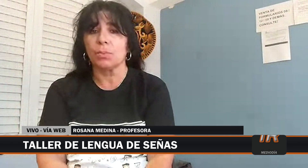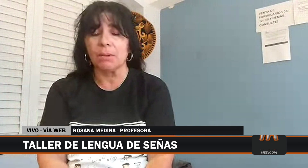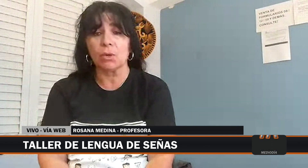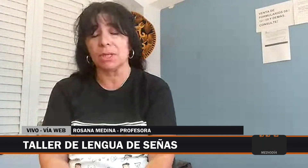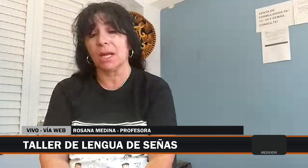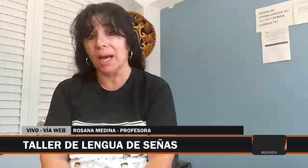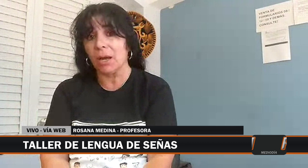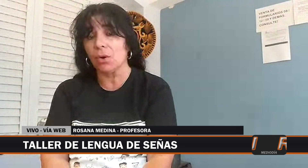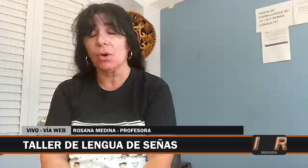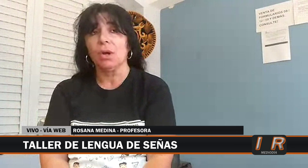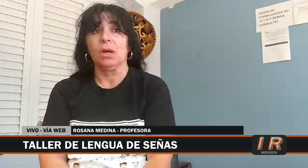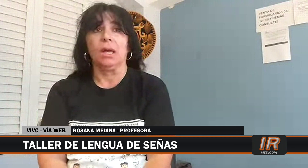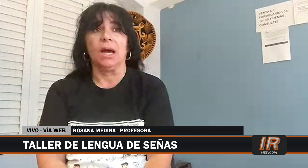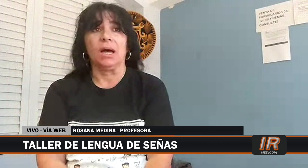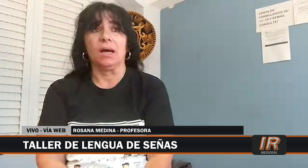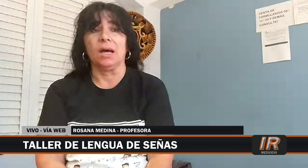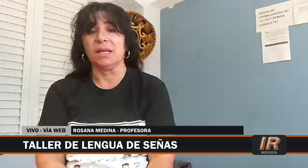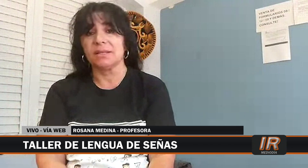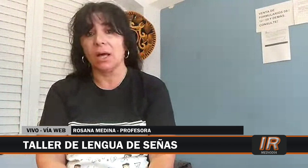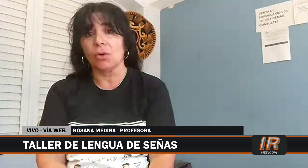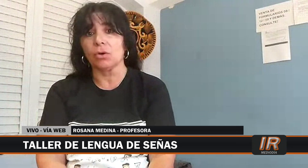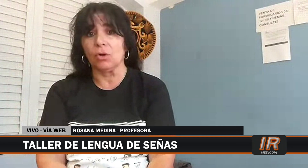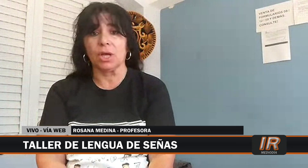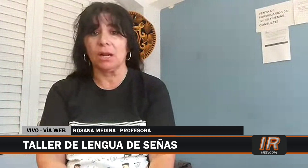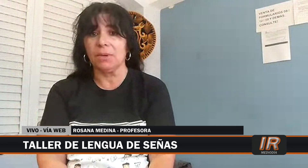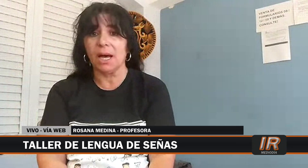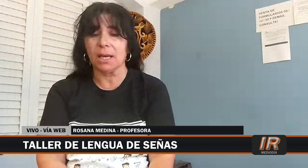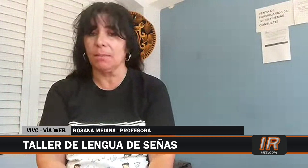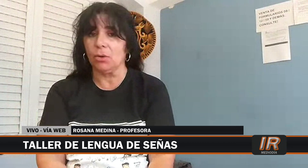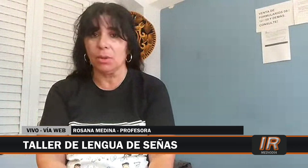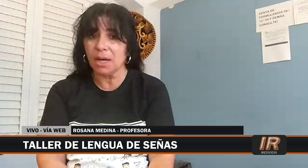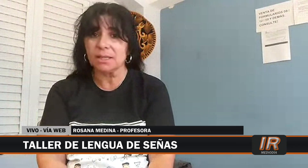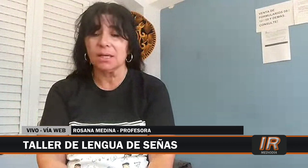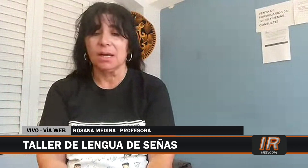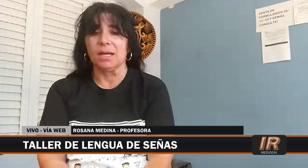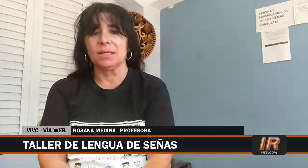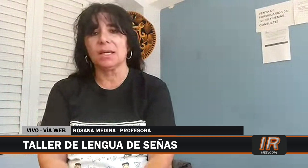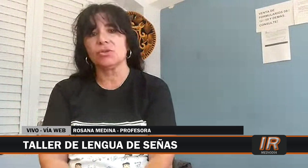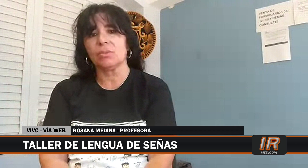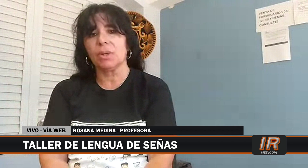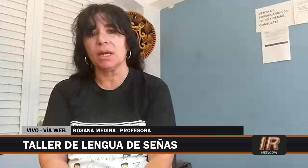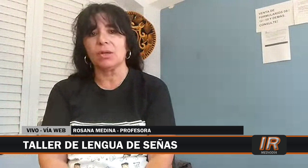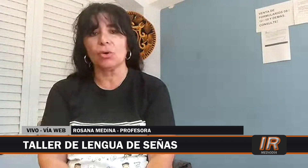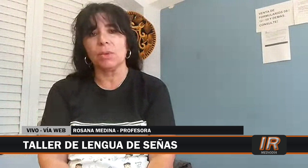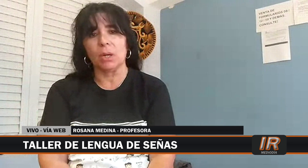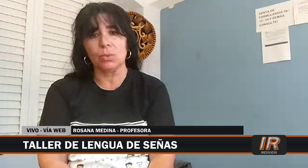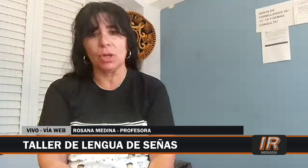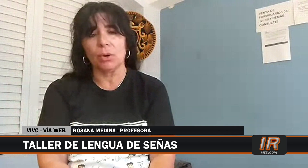privado sale caro, ha anexado lo que es el viaje y más lo demás. Así que yo siempre a todos mis alumnos les digo